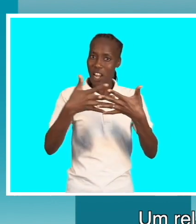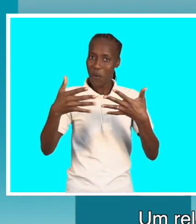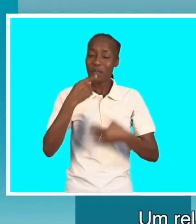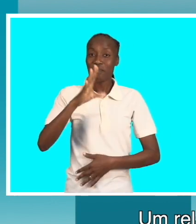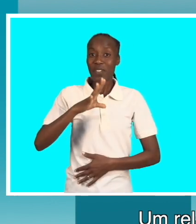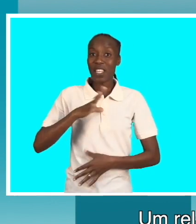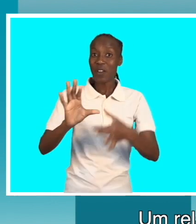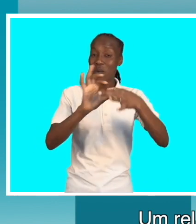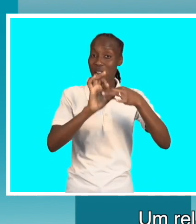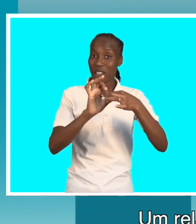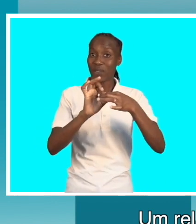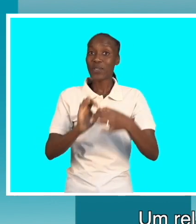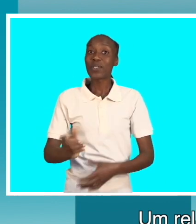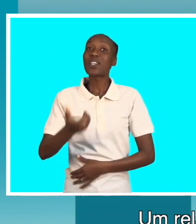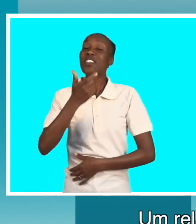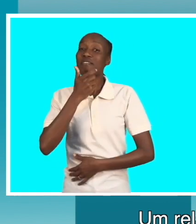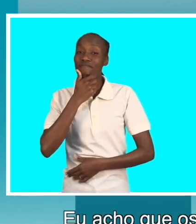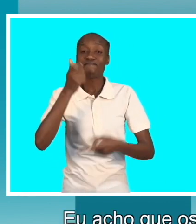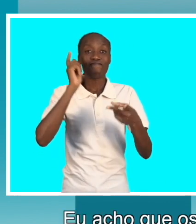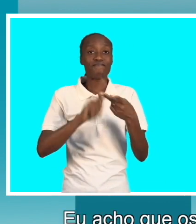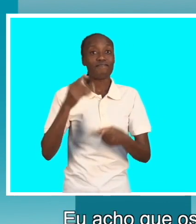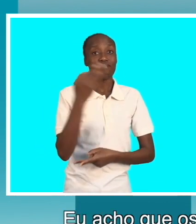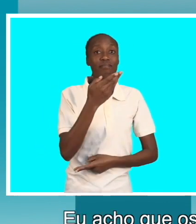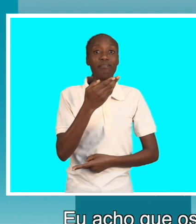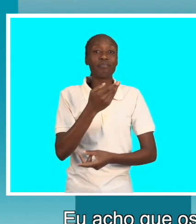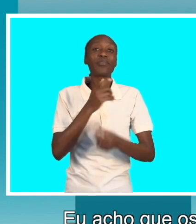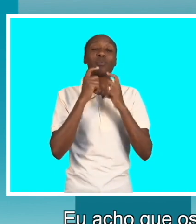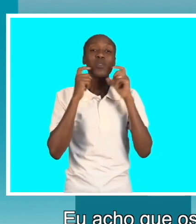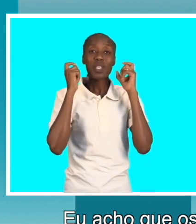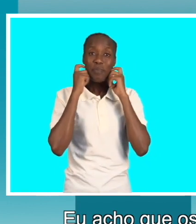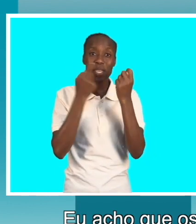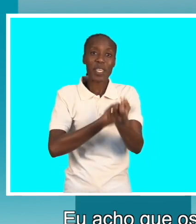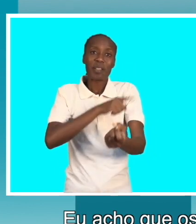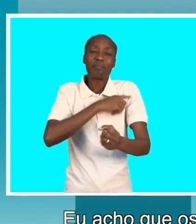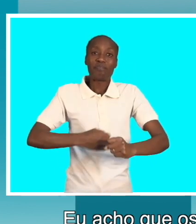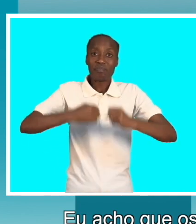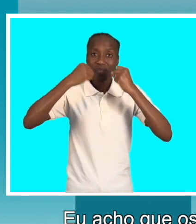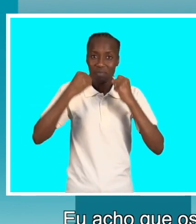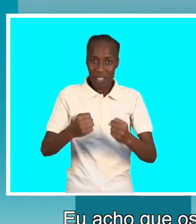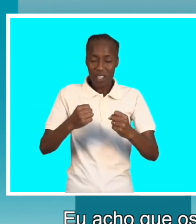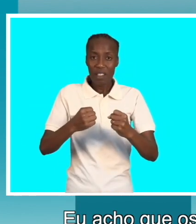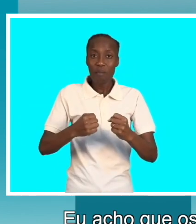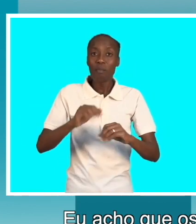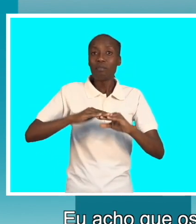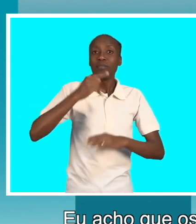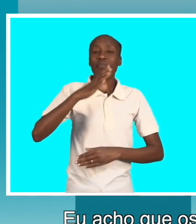irmãos na família da Commonwealth. e eu acho que os laços que o Reino Unido tem com o Moçambique estão